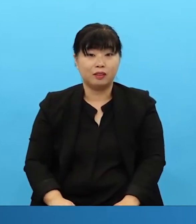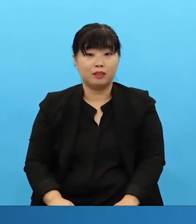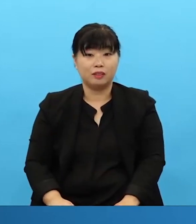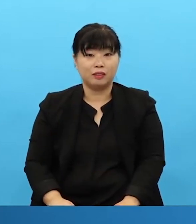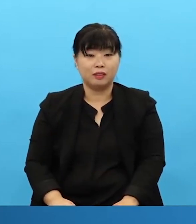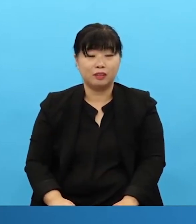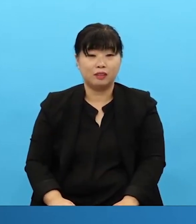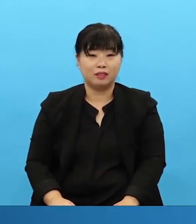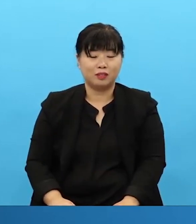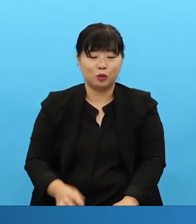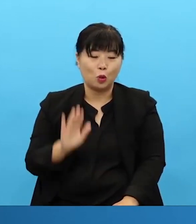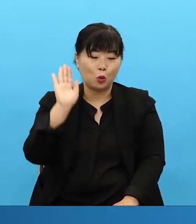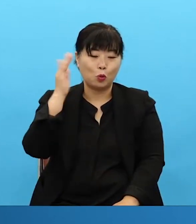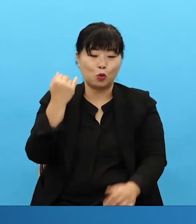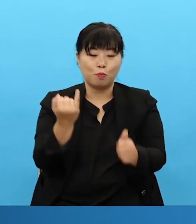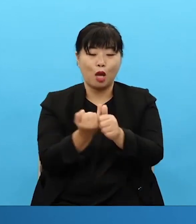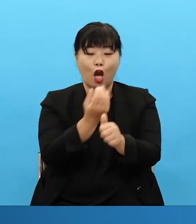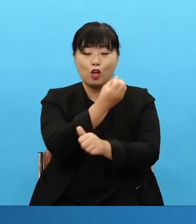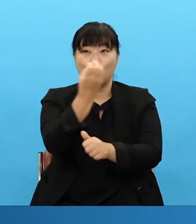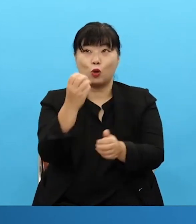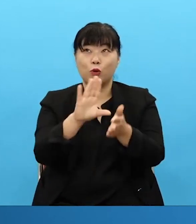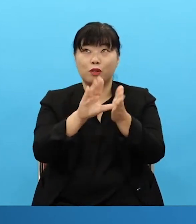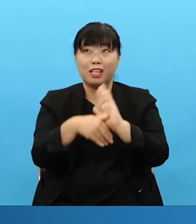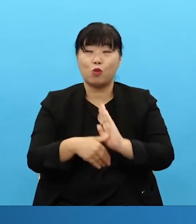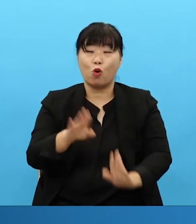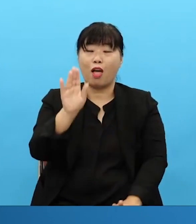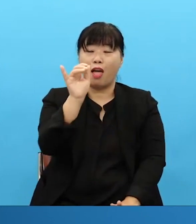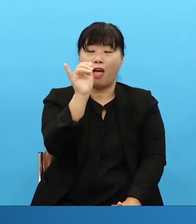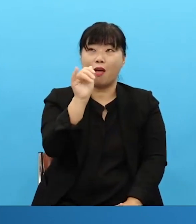And so it emphasized so strongly that I even went to a wedding one time and they were singing this.